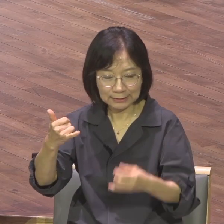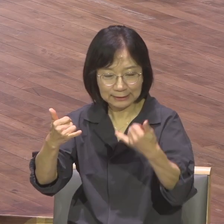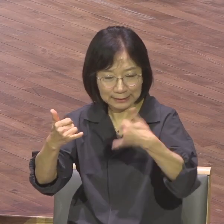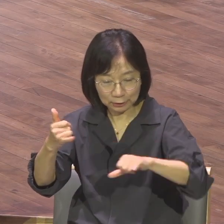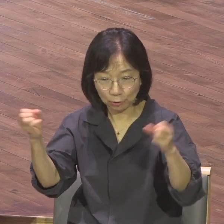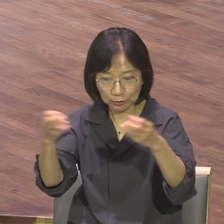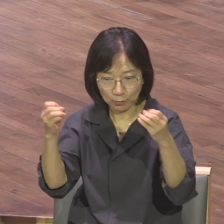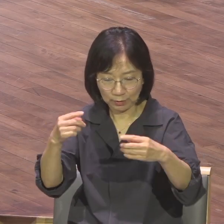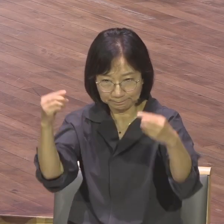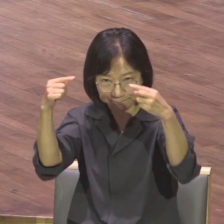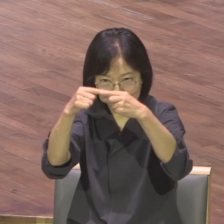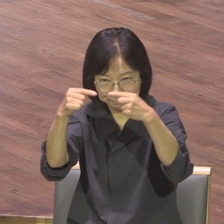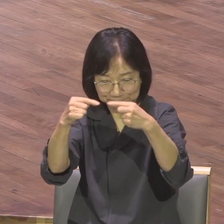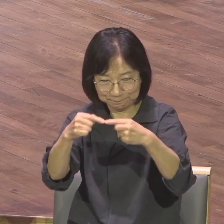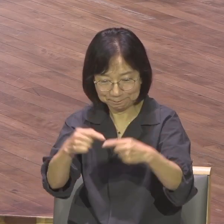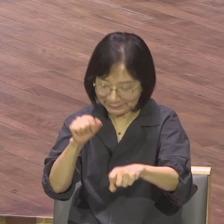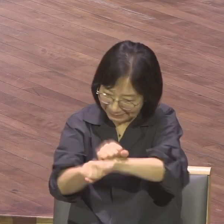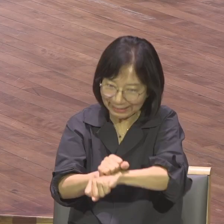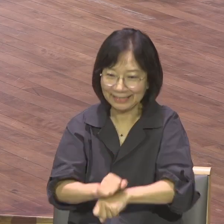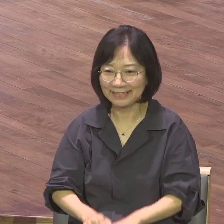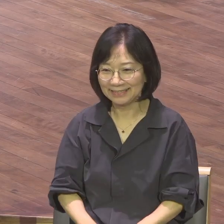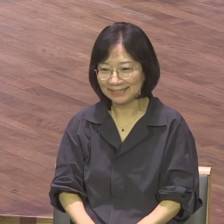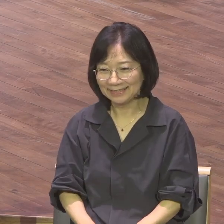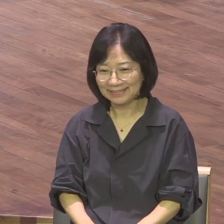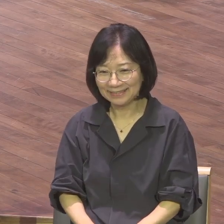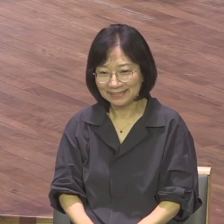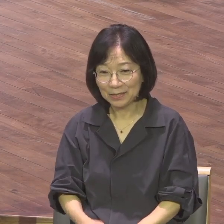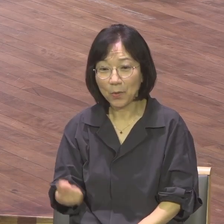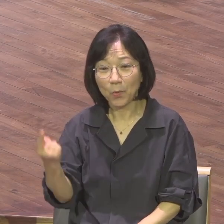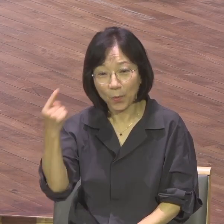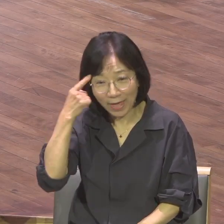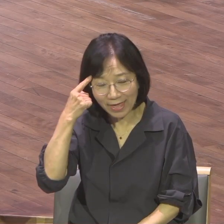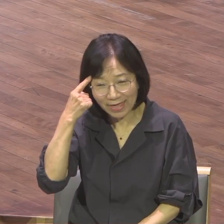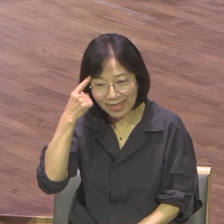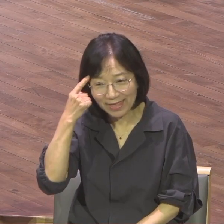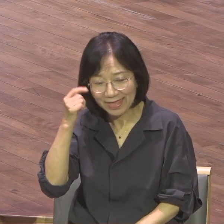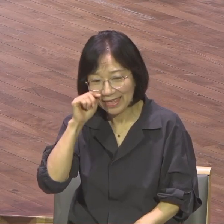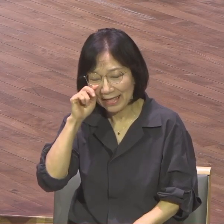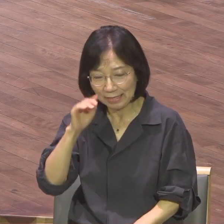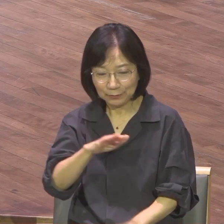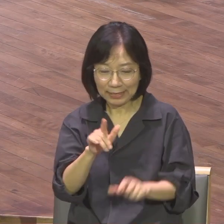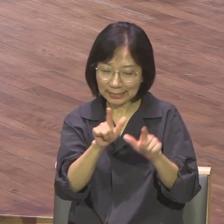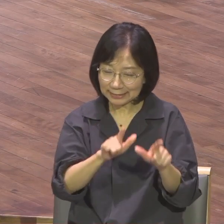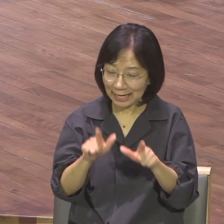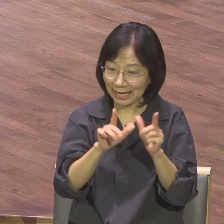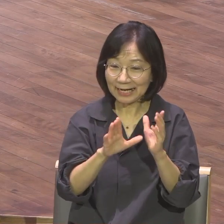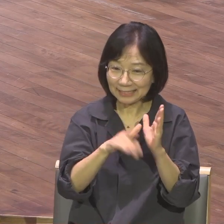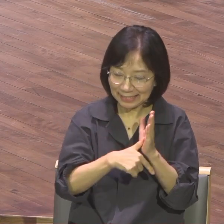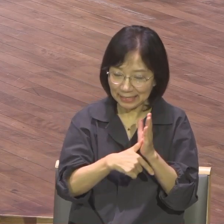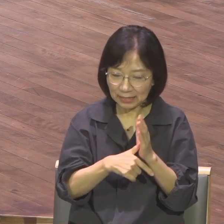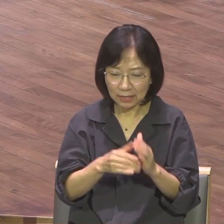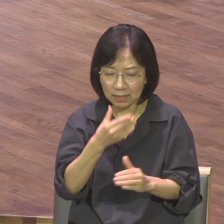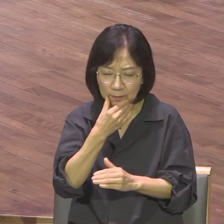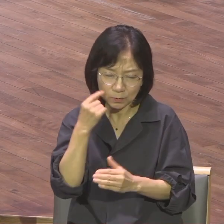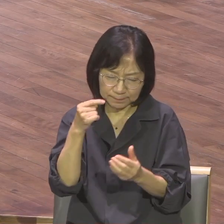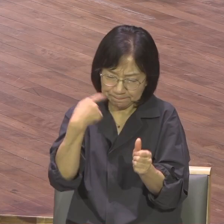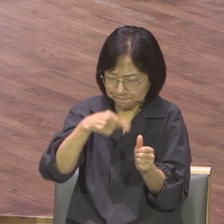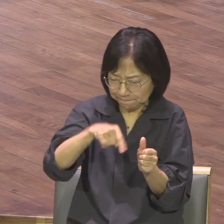가능합니까? 삶을 통해서 우리의 삶을 통해서 우리의 후대와 랩몬트들에게